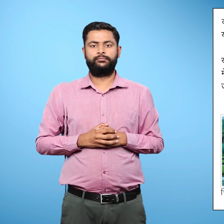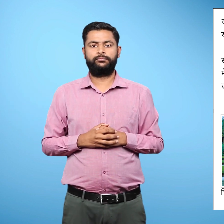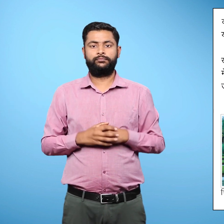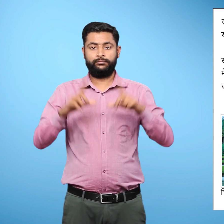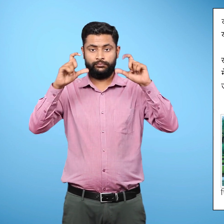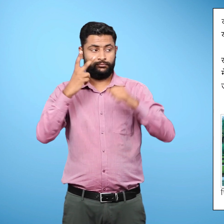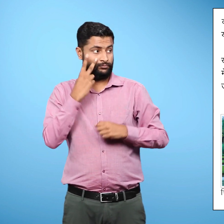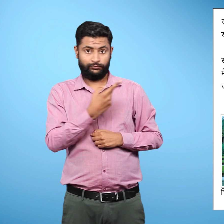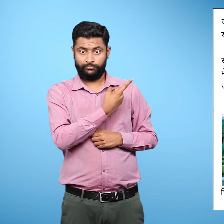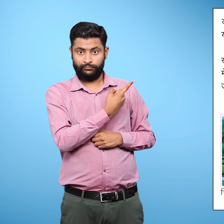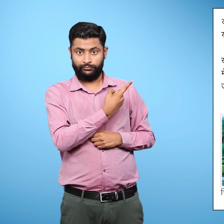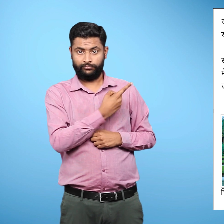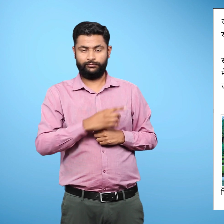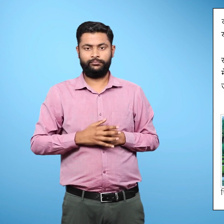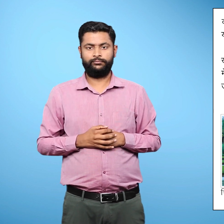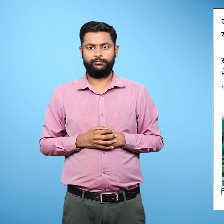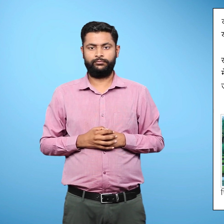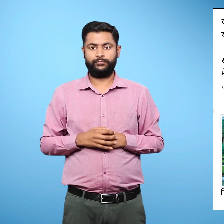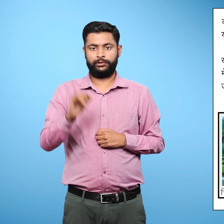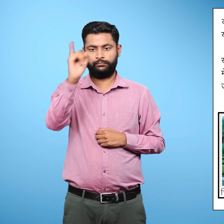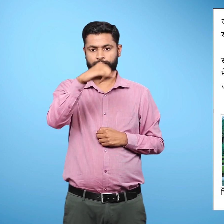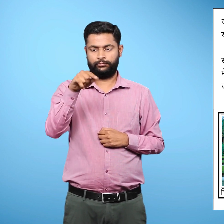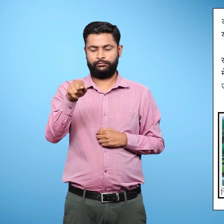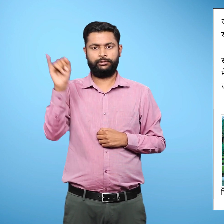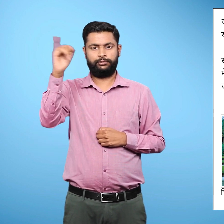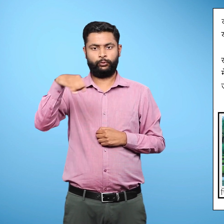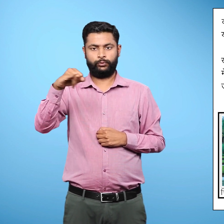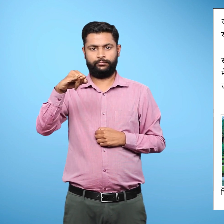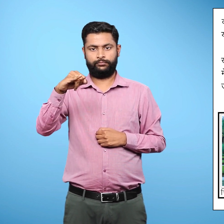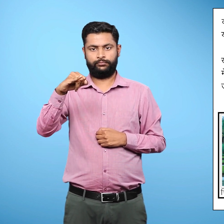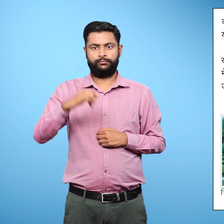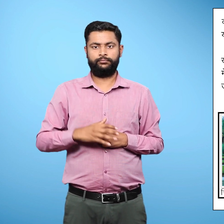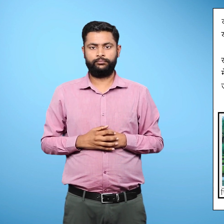इस प्रिष्ठ पर चित्र छे दशमलव छे दिया गया है,